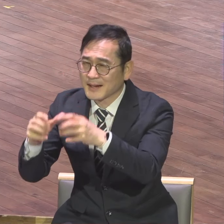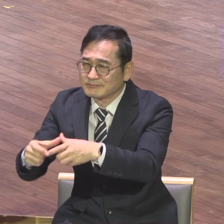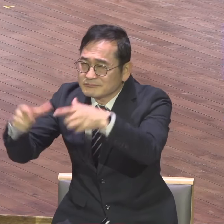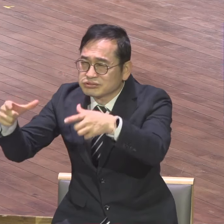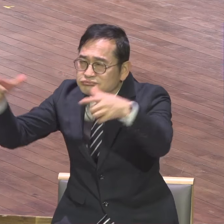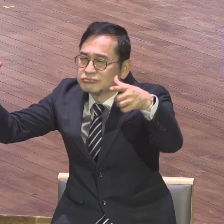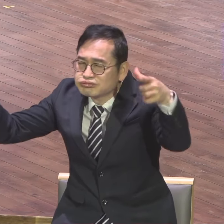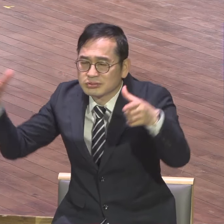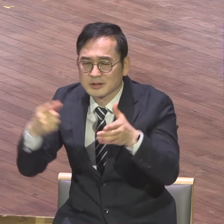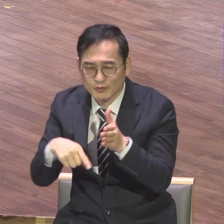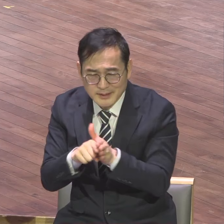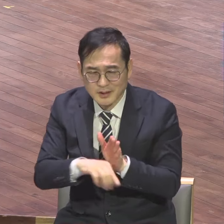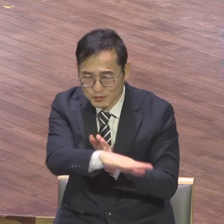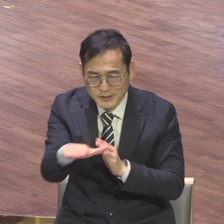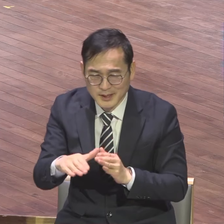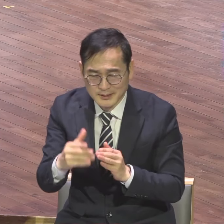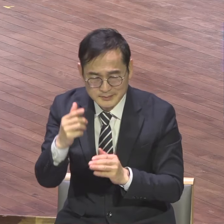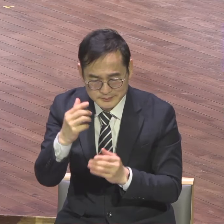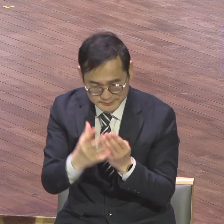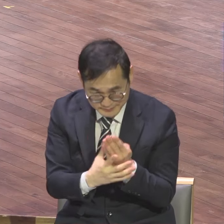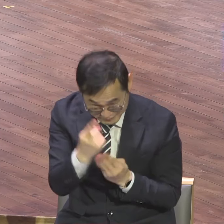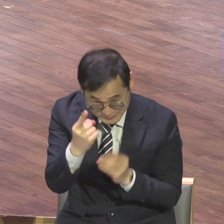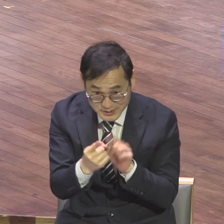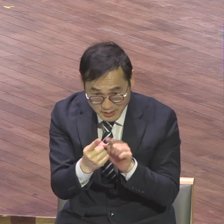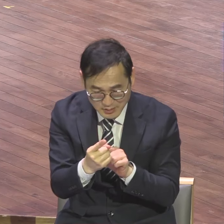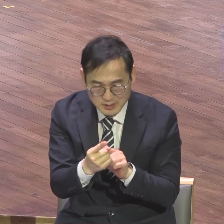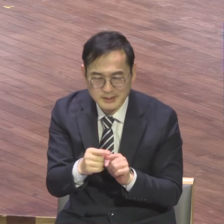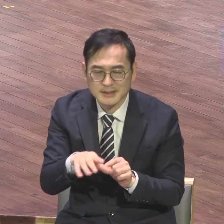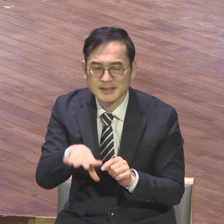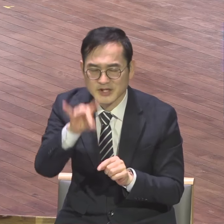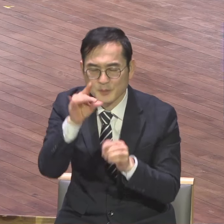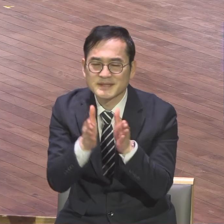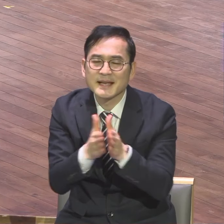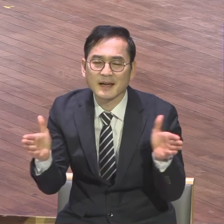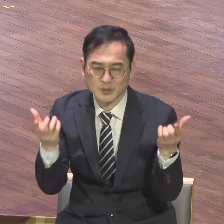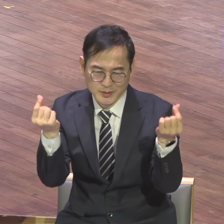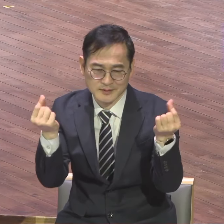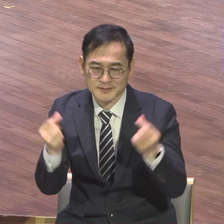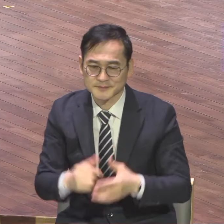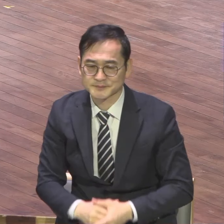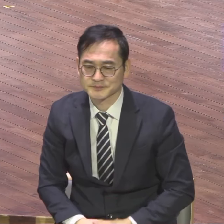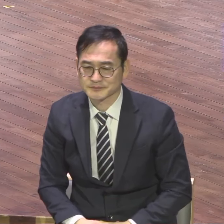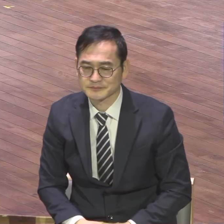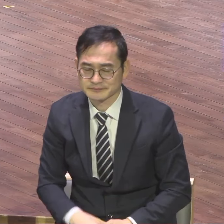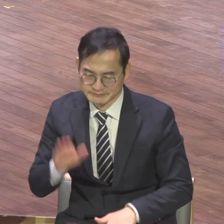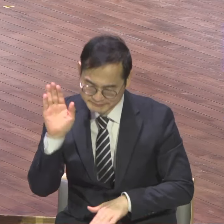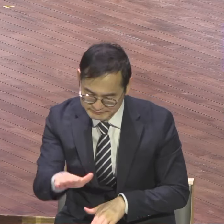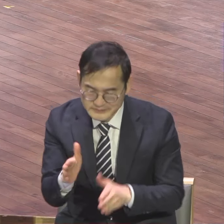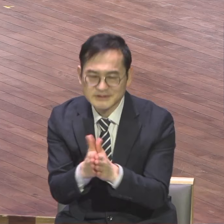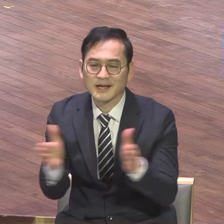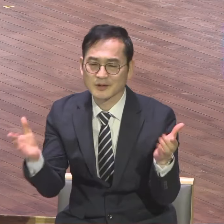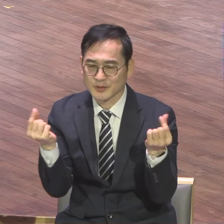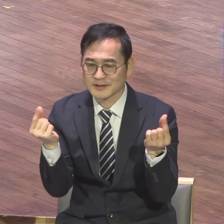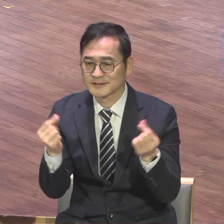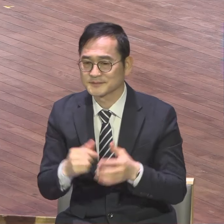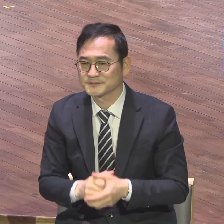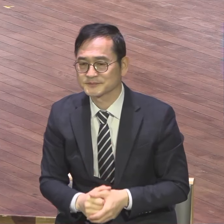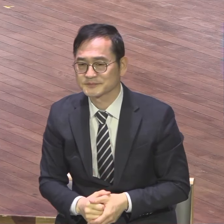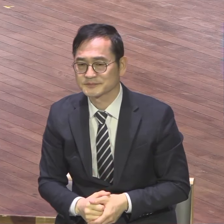출발점이에요. 아무리 부흥시키자 뭐 이삼필나라 뭐 세계보험 떠들어봤자